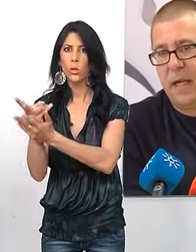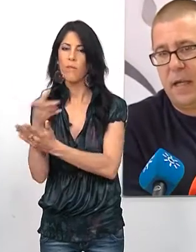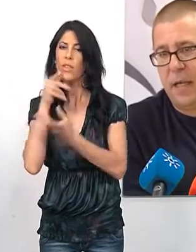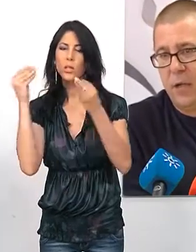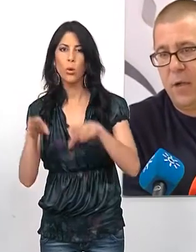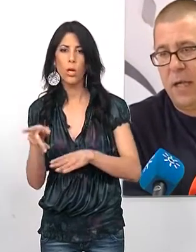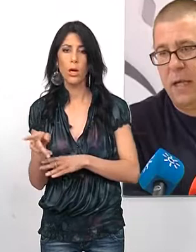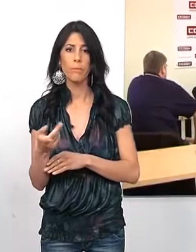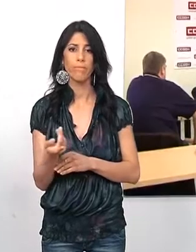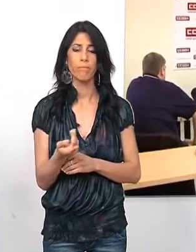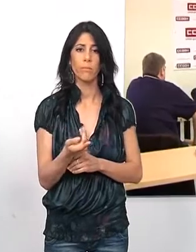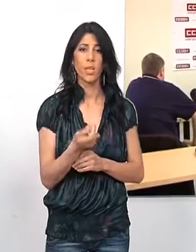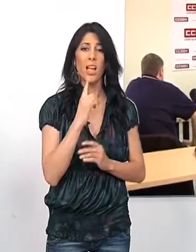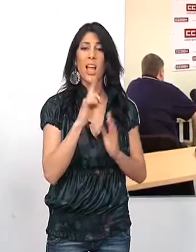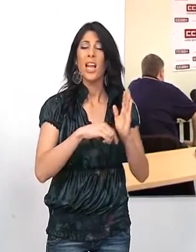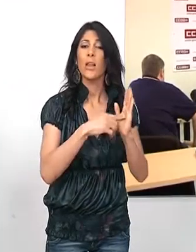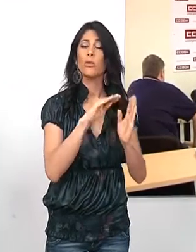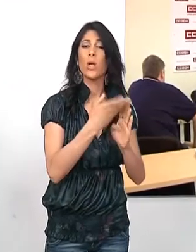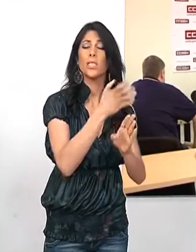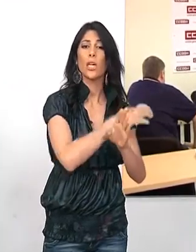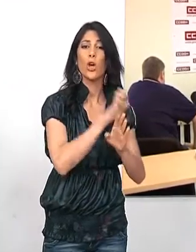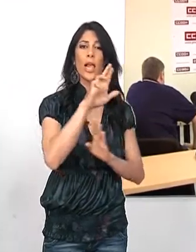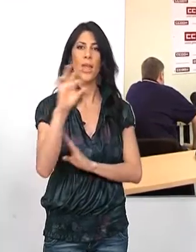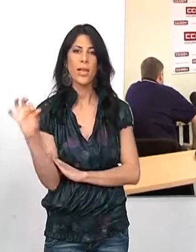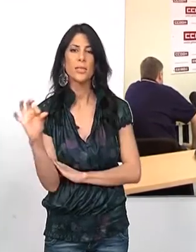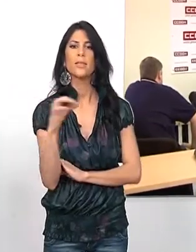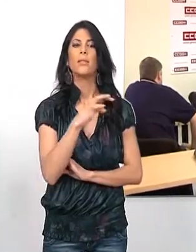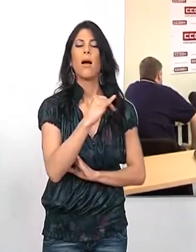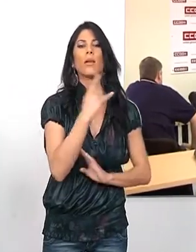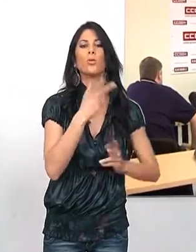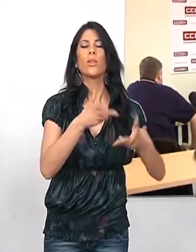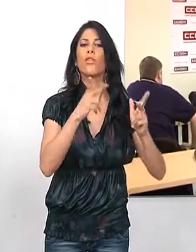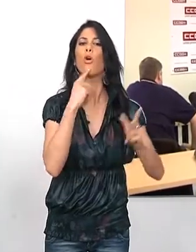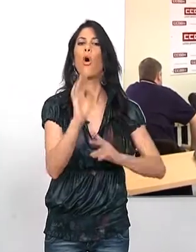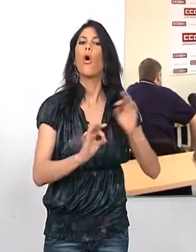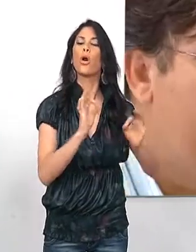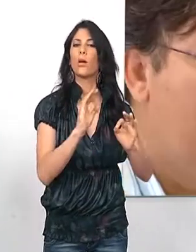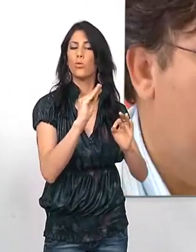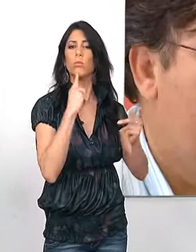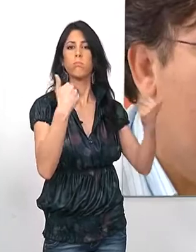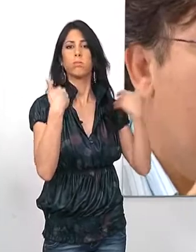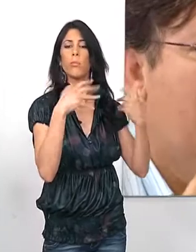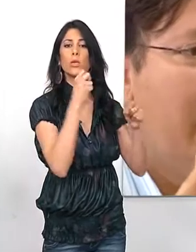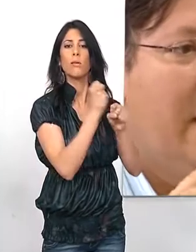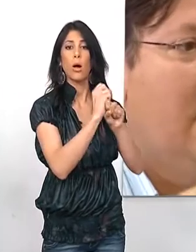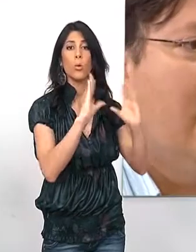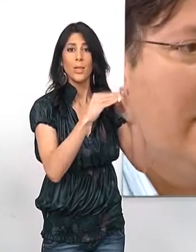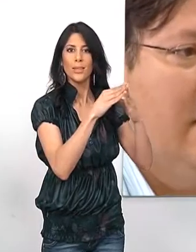la historia. Con la legislación anterior, el ERTE tendría que haber sido autorizado por los órganos competentes de trabajo de la Junta de